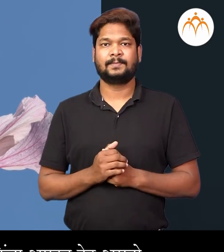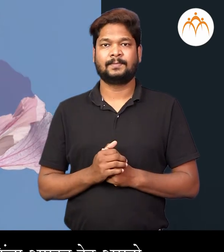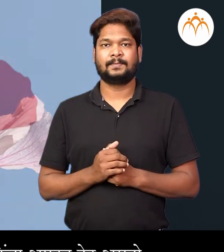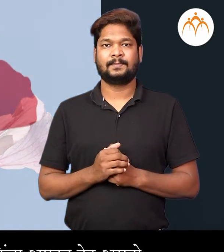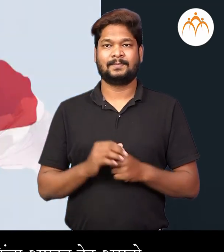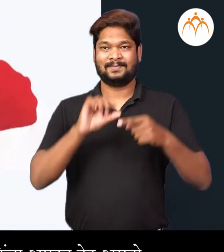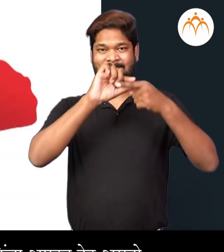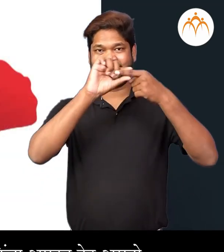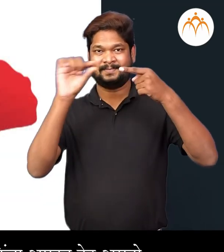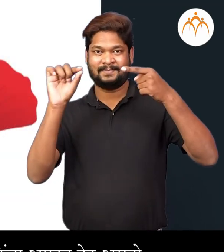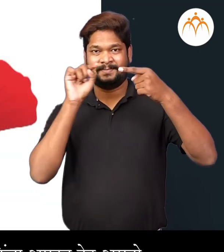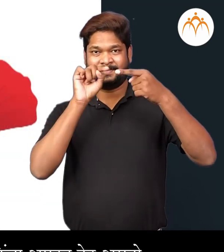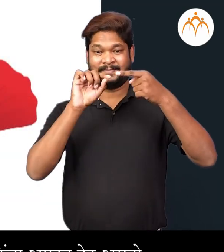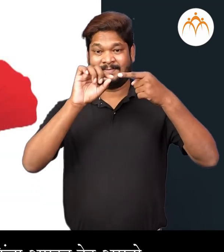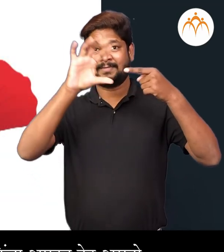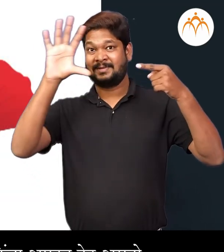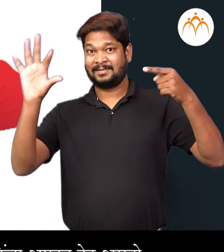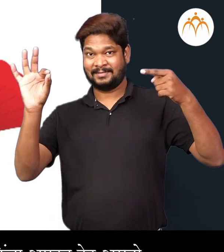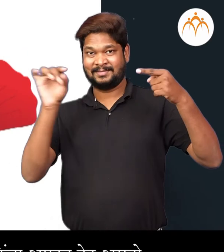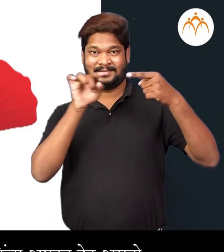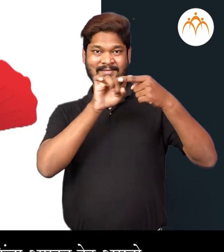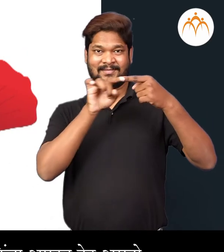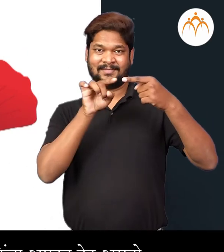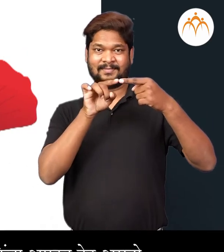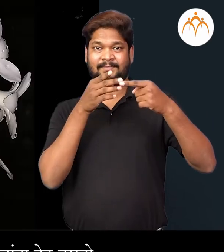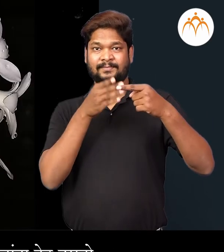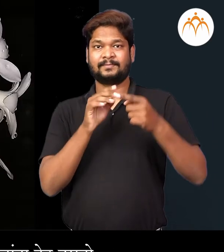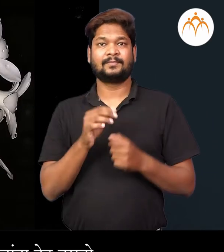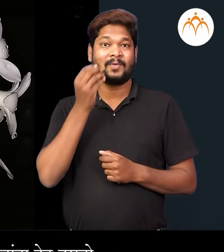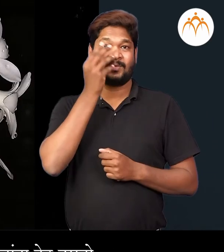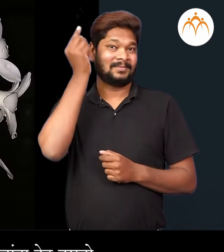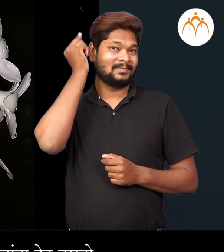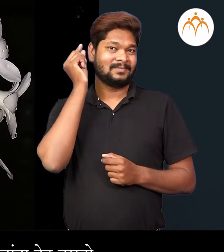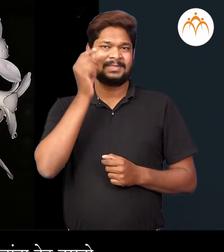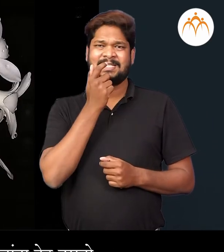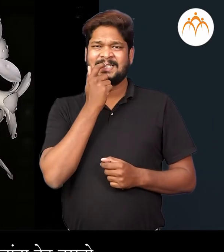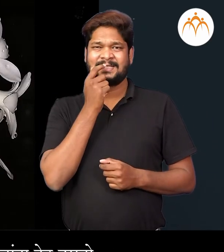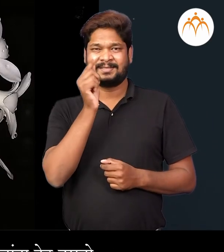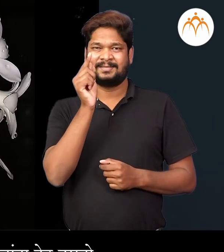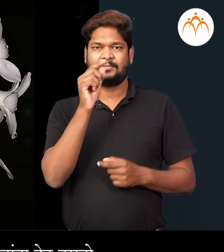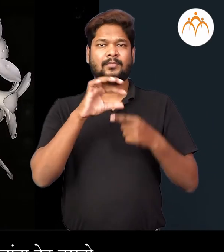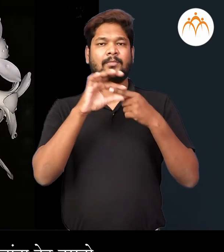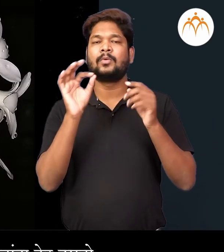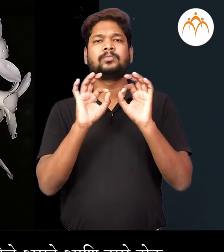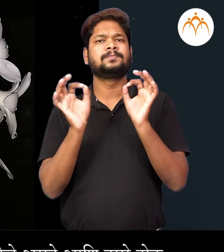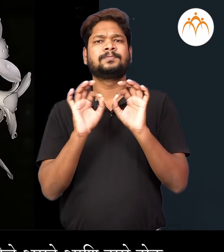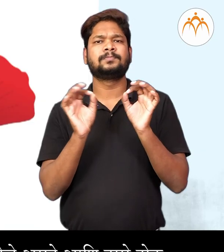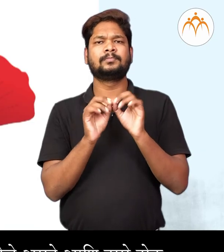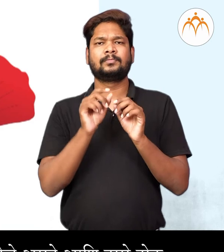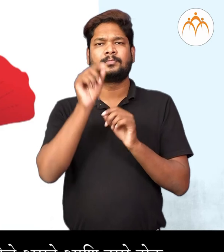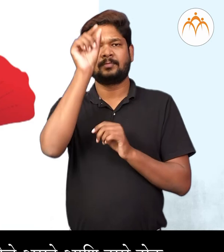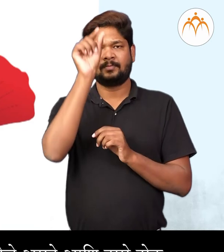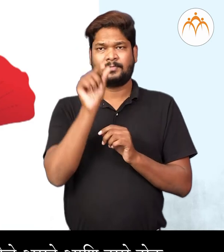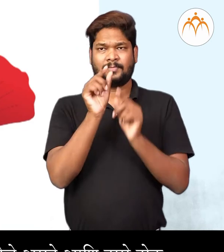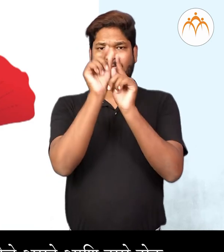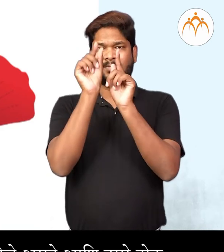जास्वंदी चा फुलाला लाम कि वा अखुड देठ हसतो निशी गंदा सरक्या फुला ना देट नस्तो देठाचे